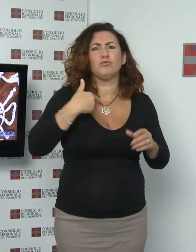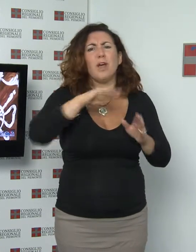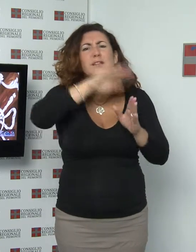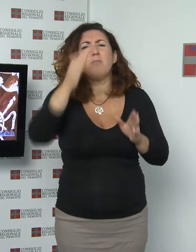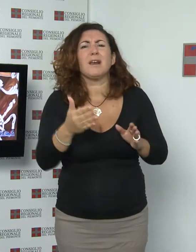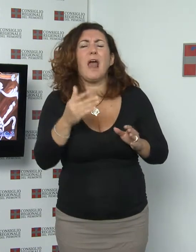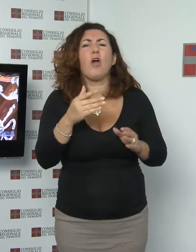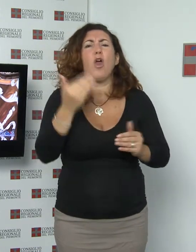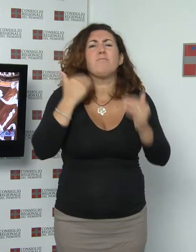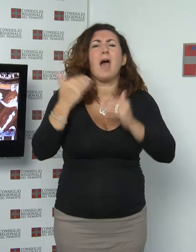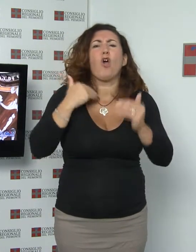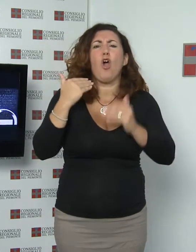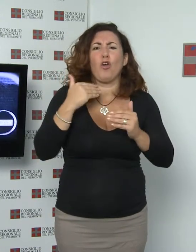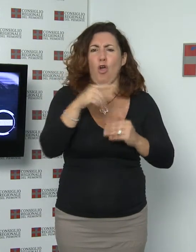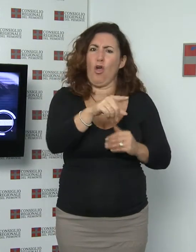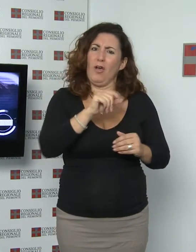Benevagenna.